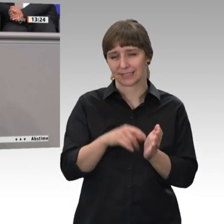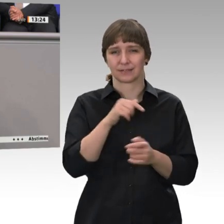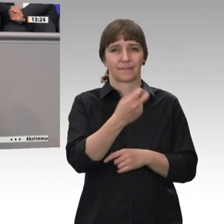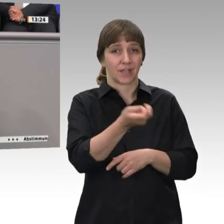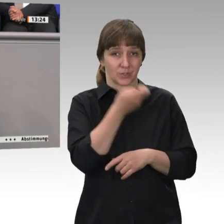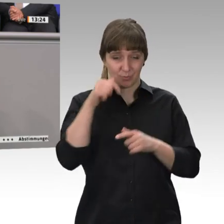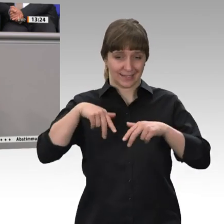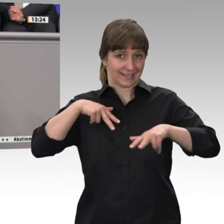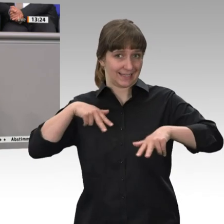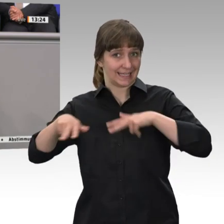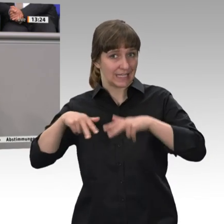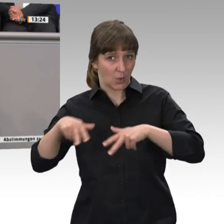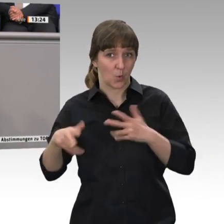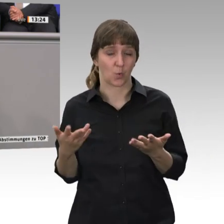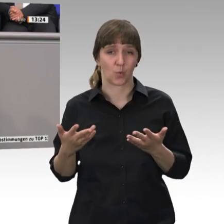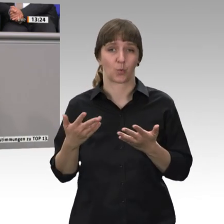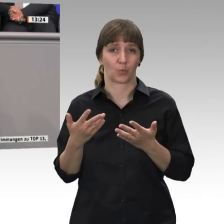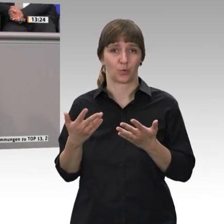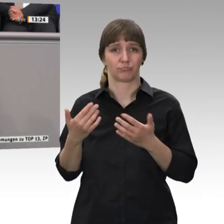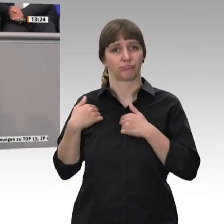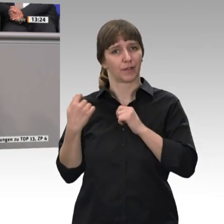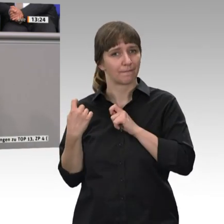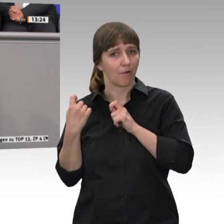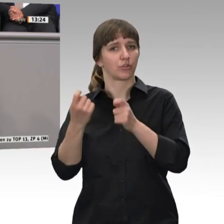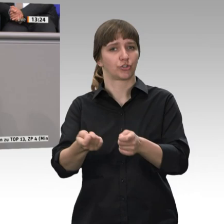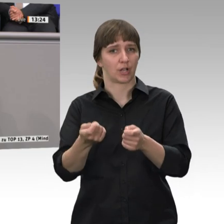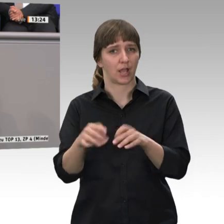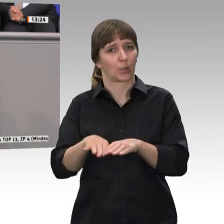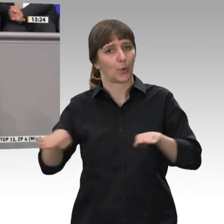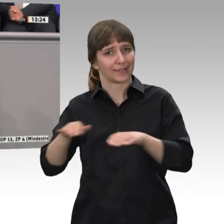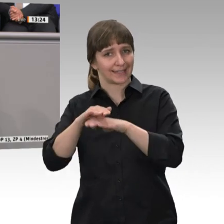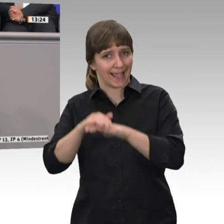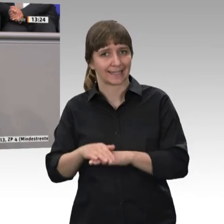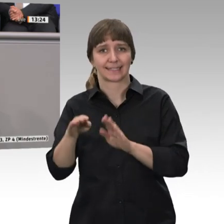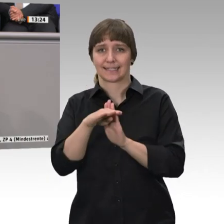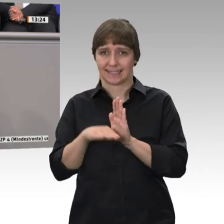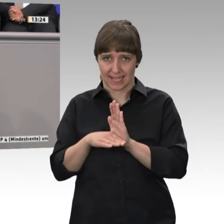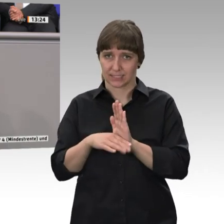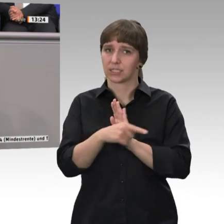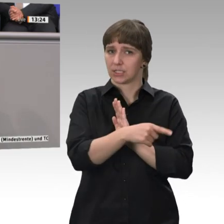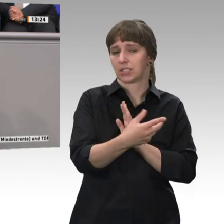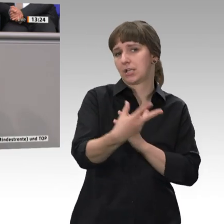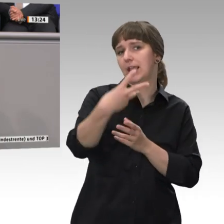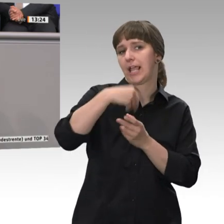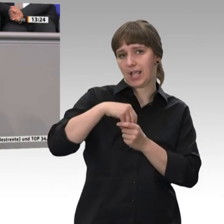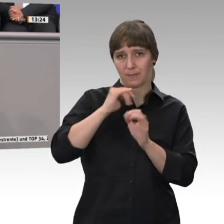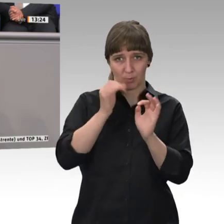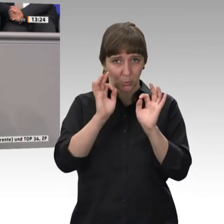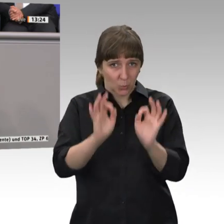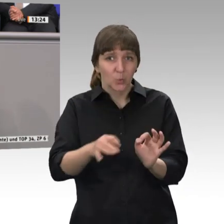unseres vorgeschlagenen Grundrentegesetzes mitzureiten. Das ist erst mal gut. Jedoch auf Ihrem völlig